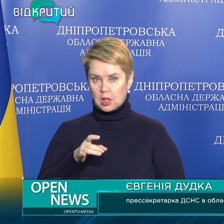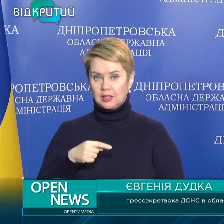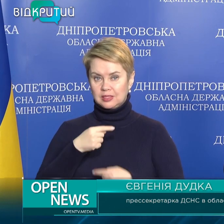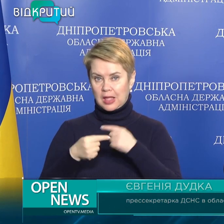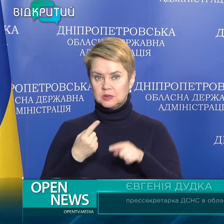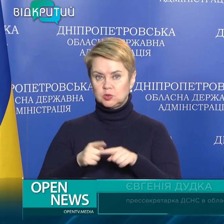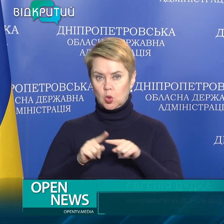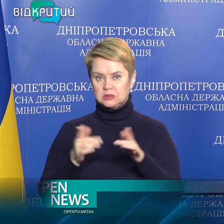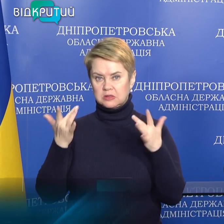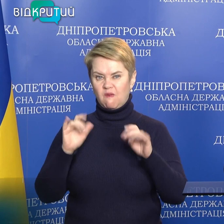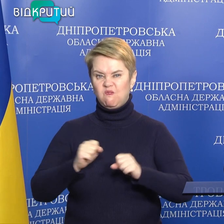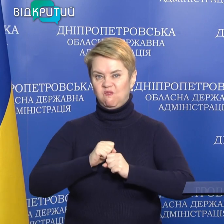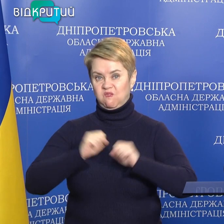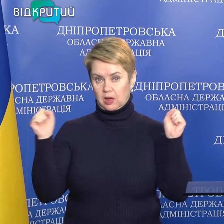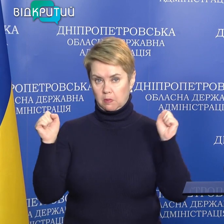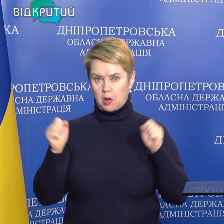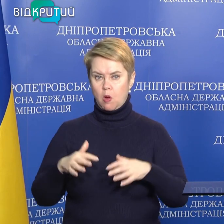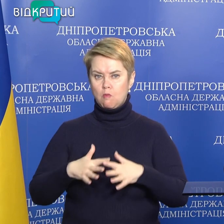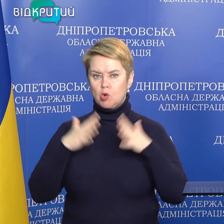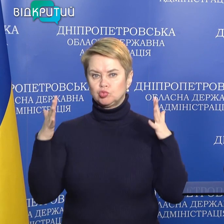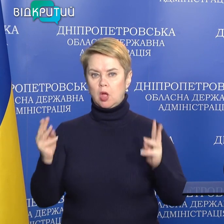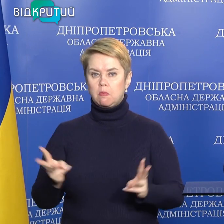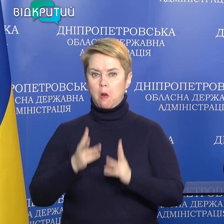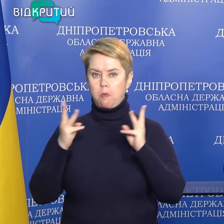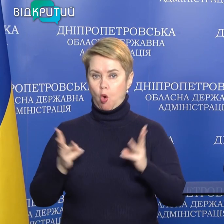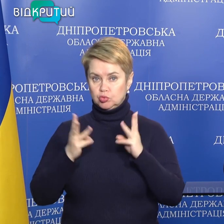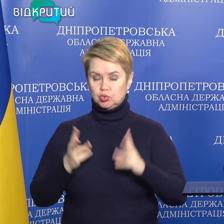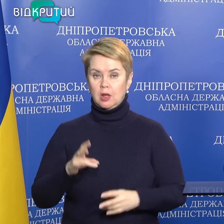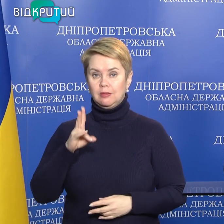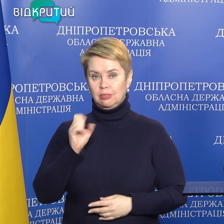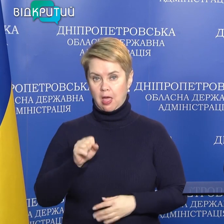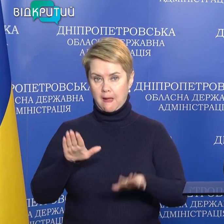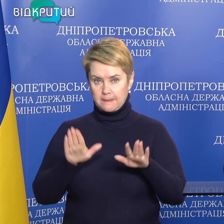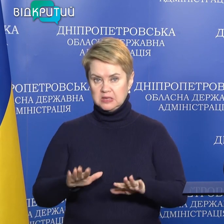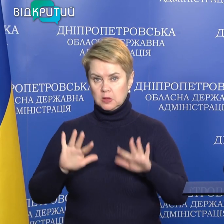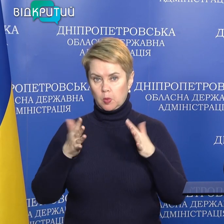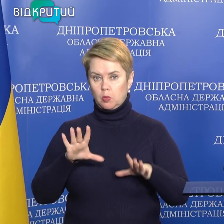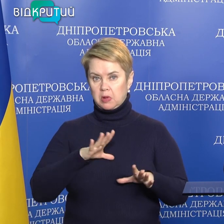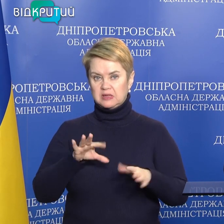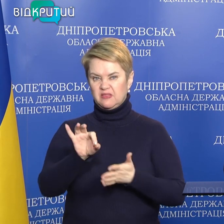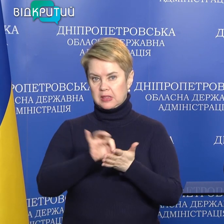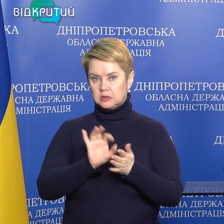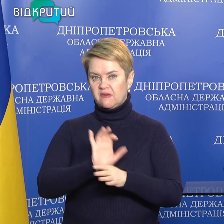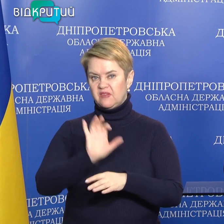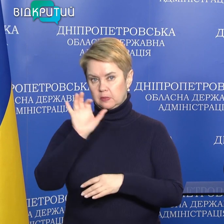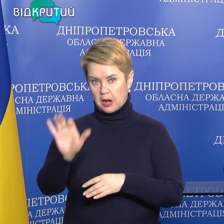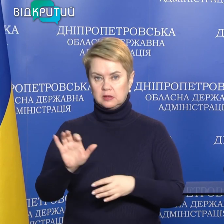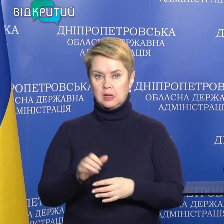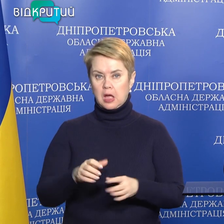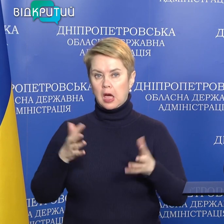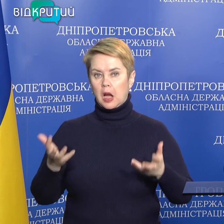Наслідок цього стався вибух і масштабна пожежа. На місце події було відразу відправлено